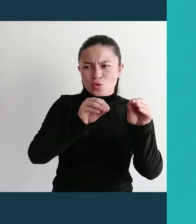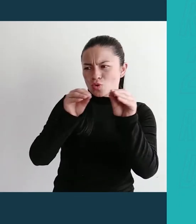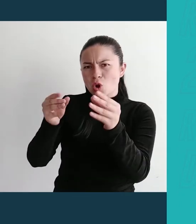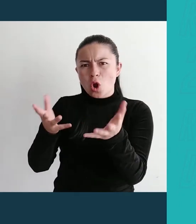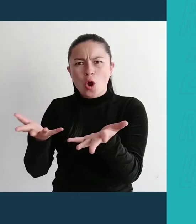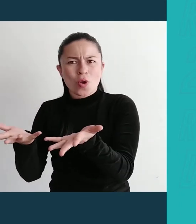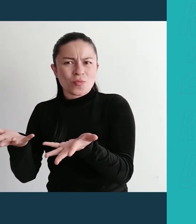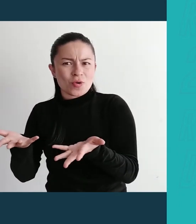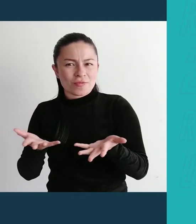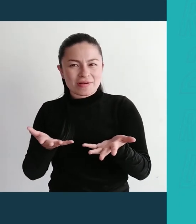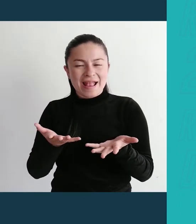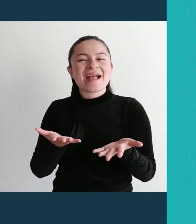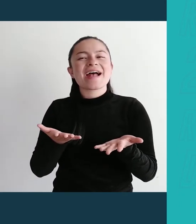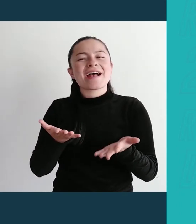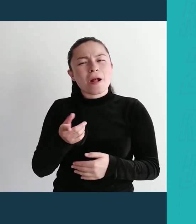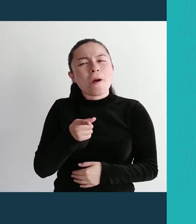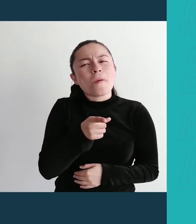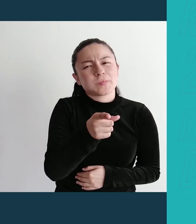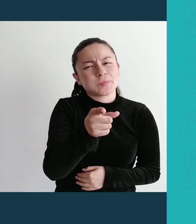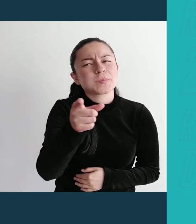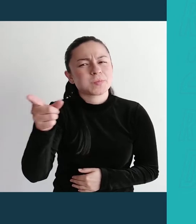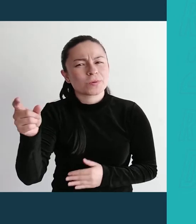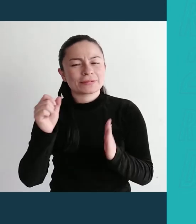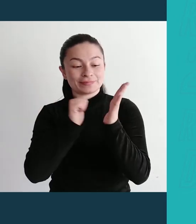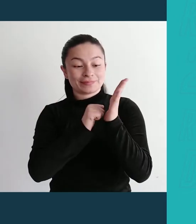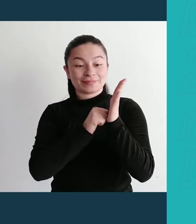de las instituciones de sordos.